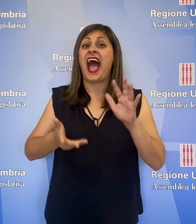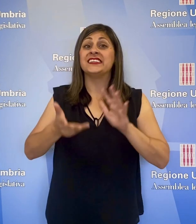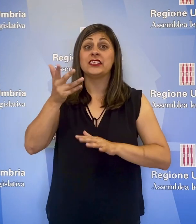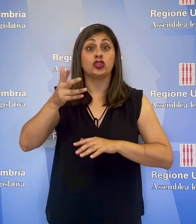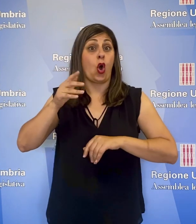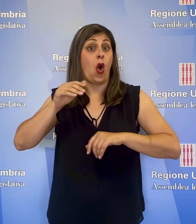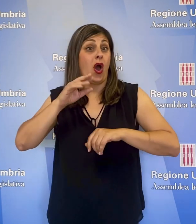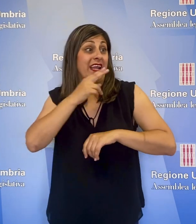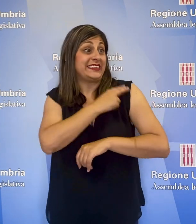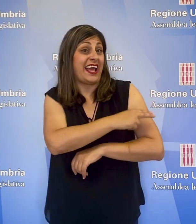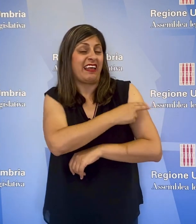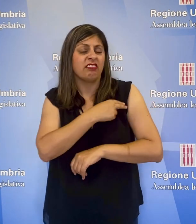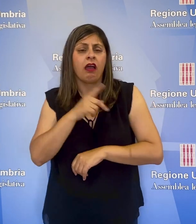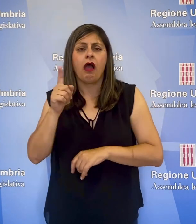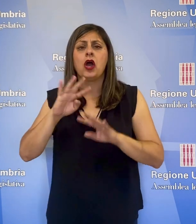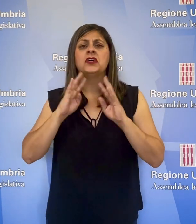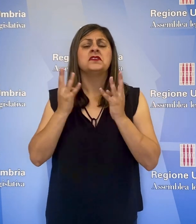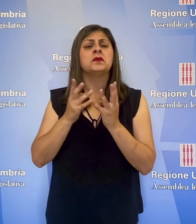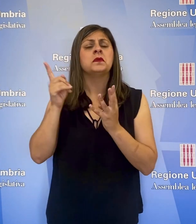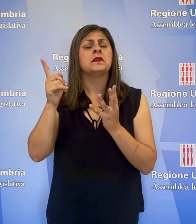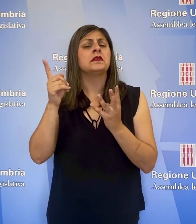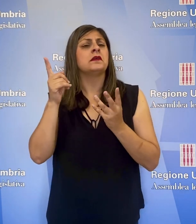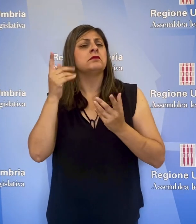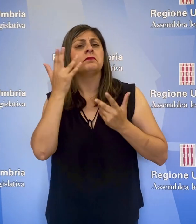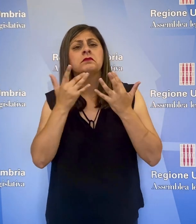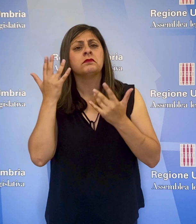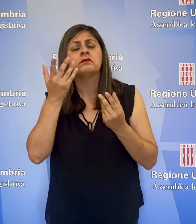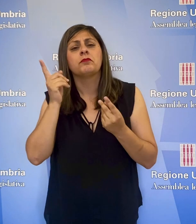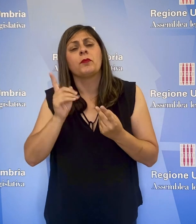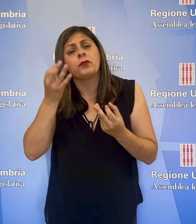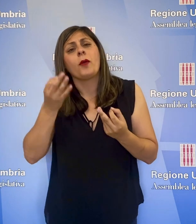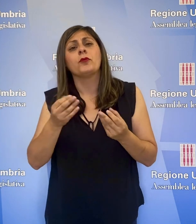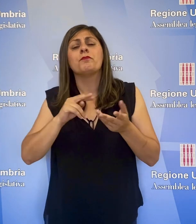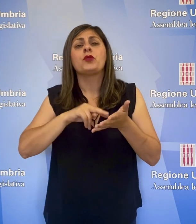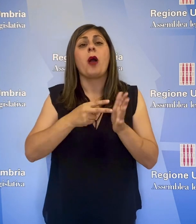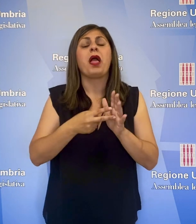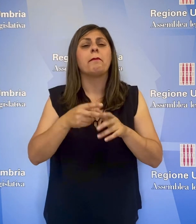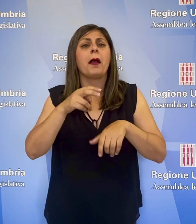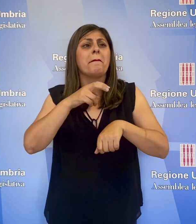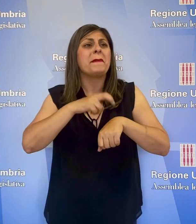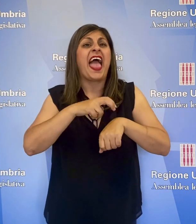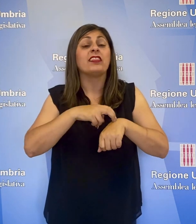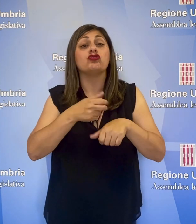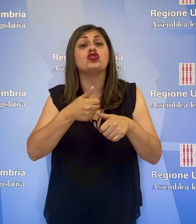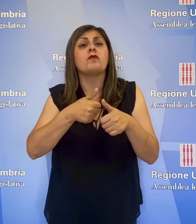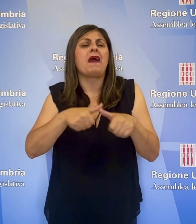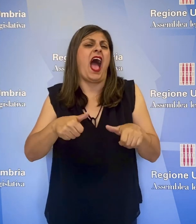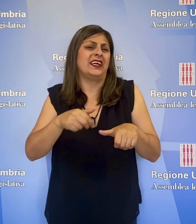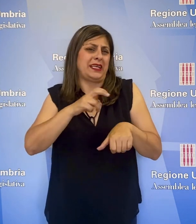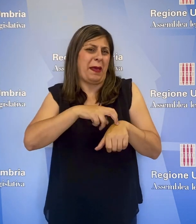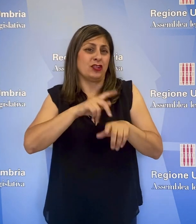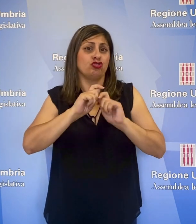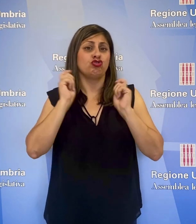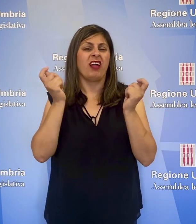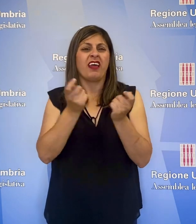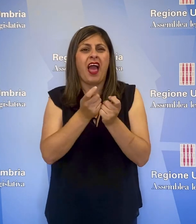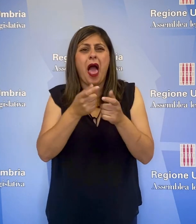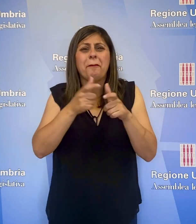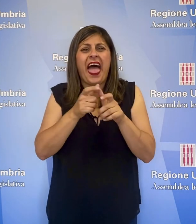misure intende adottare la Giunta per risolvere il problema della carenza di medici di medicina generale nei piccoli comuni e